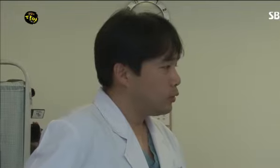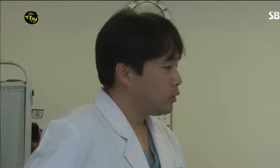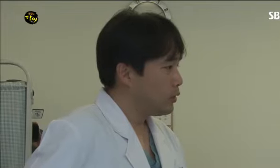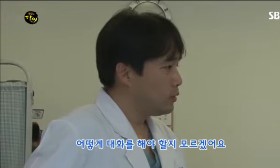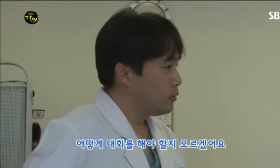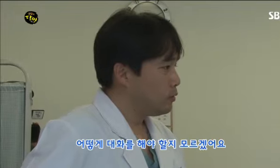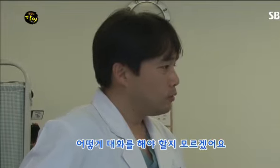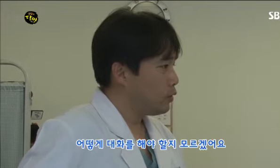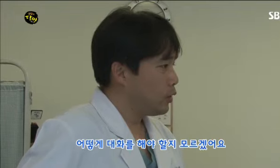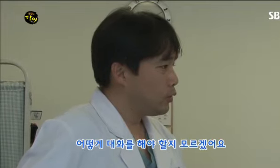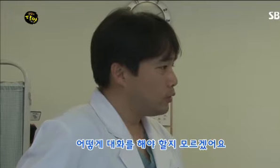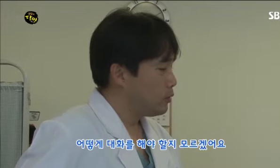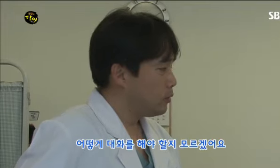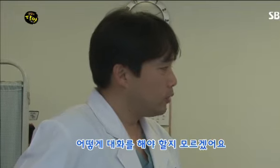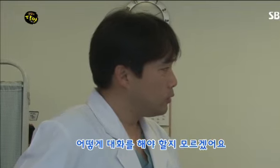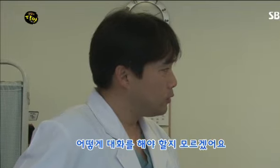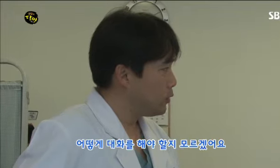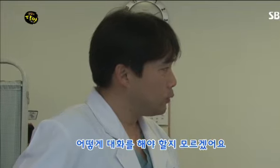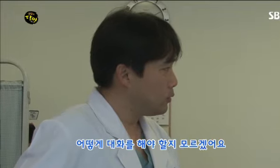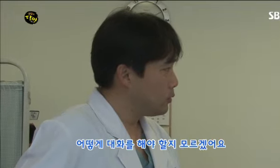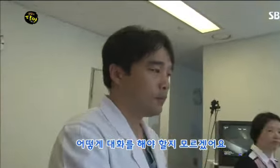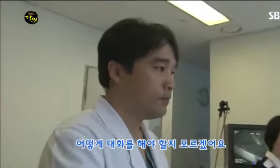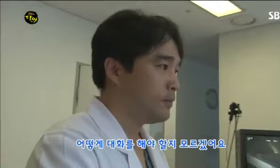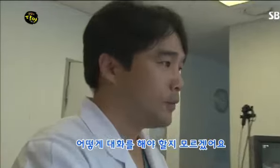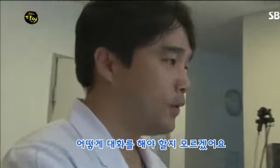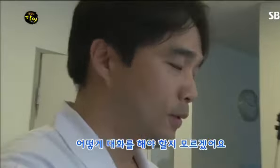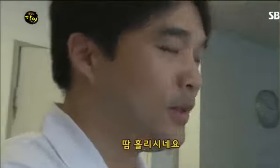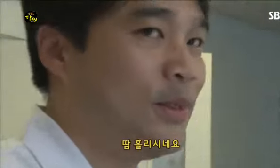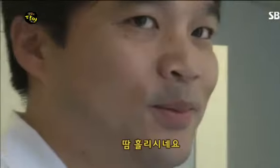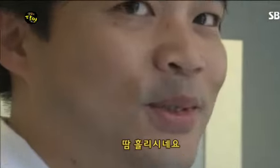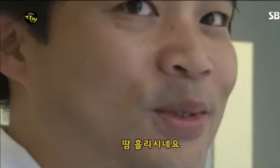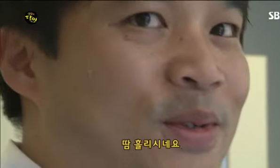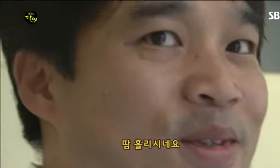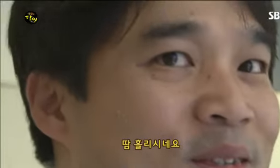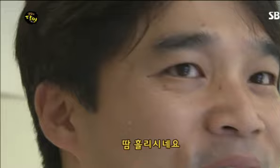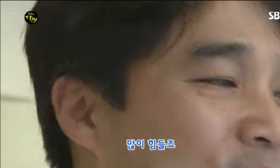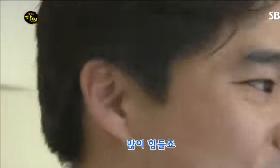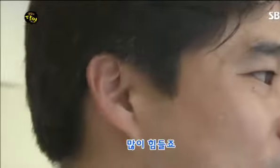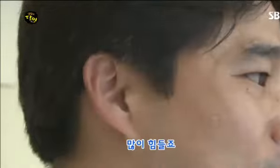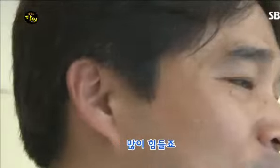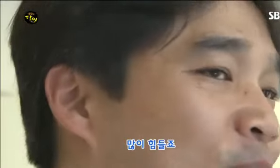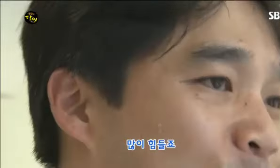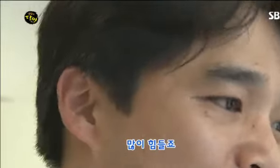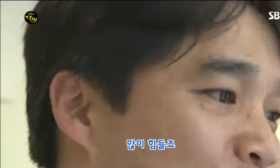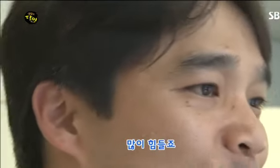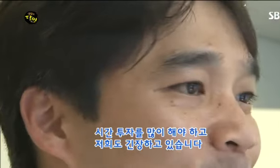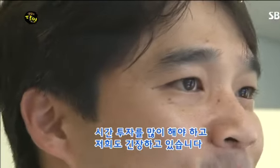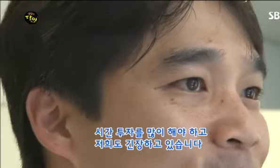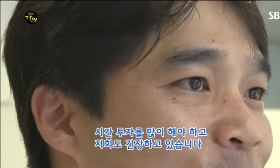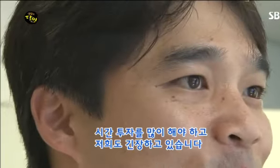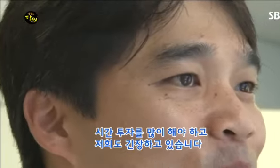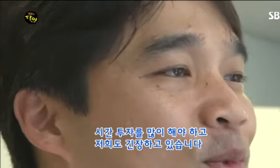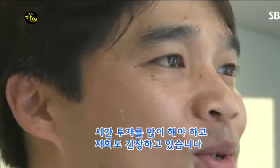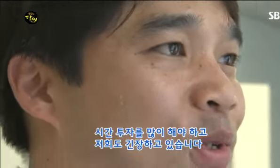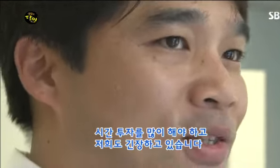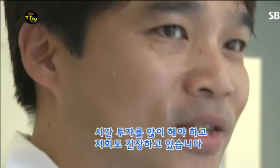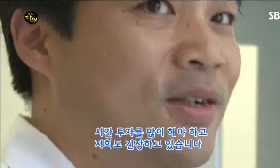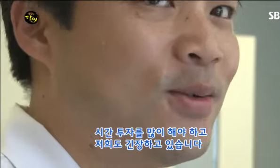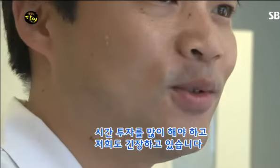어떻게 대학을 해보지나? 땀 흘리시네요. 네, 많이 힘들죠. 시간 투자를 좀 많이 해야 되고, 저희도 긴장을 하고